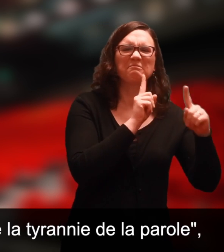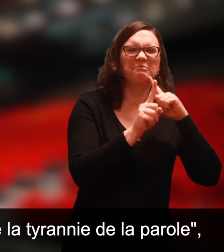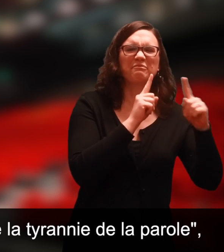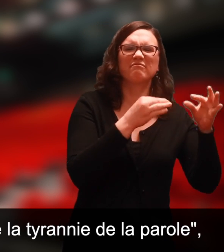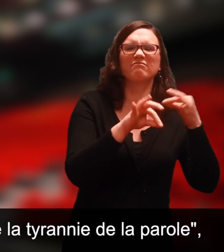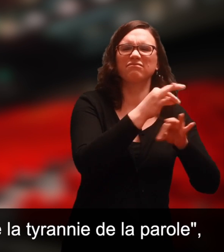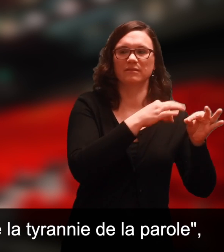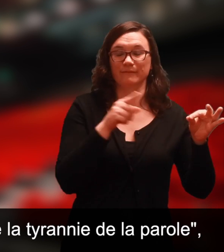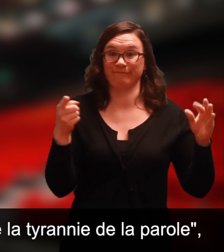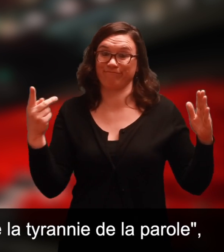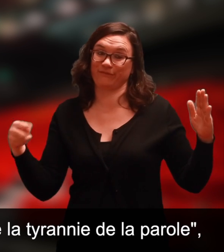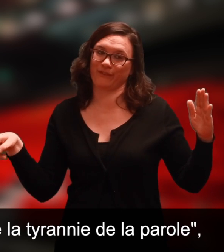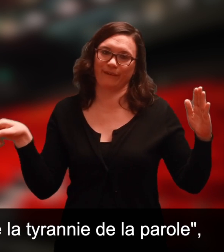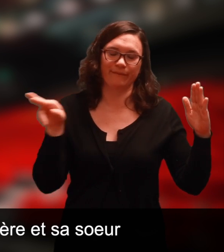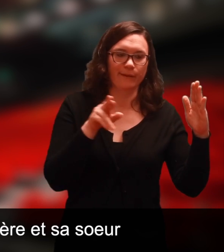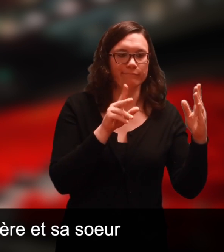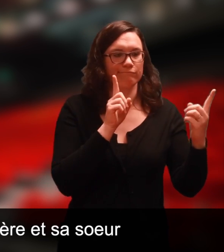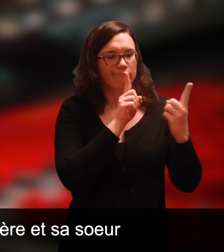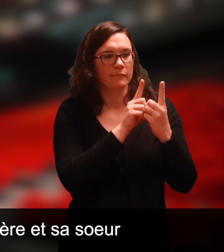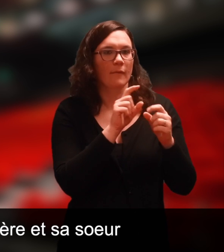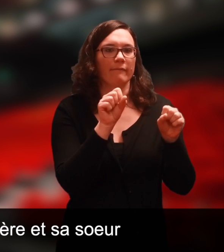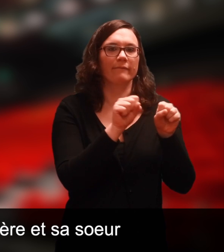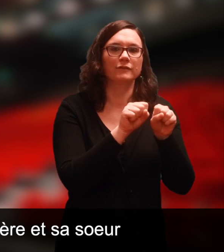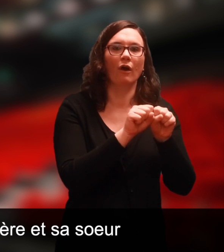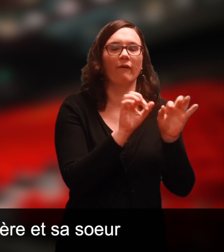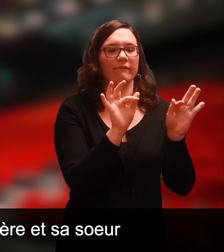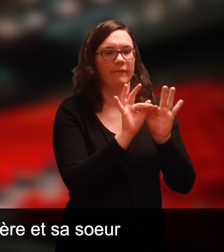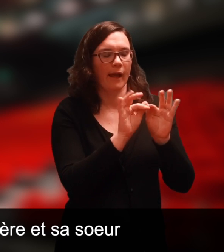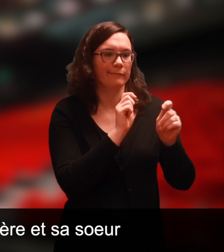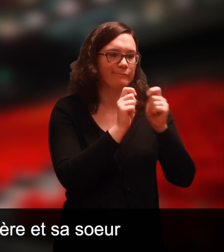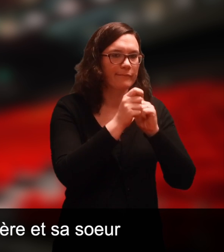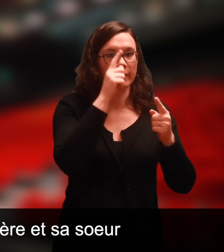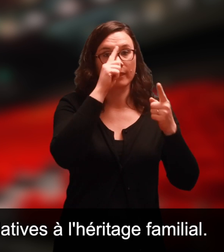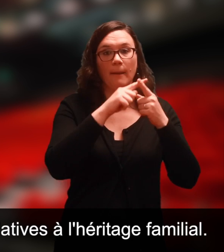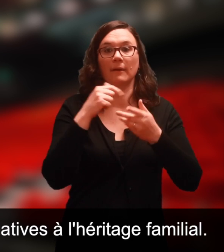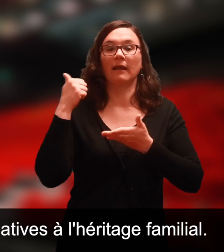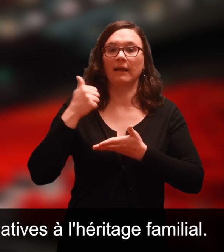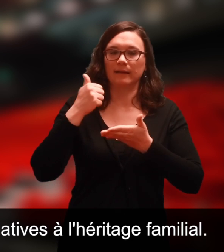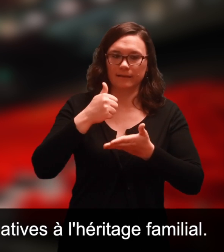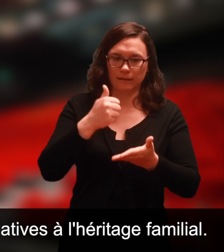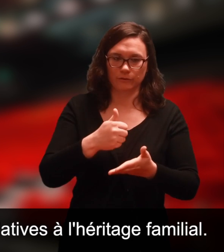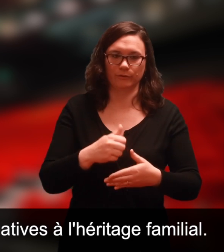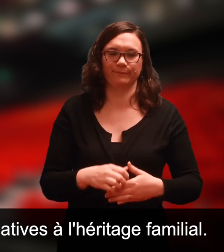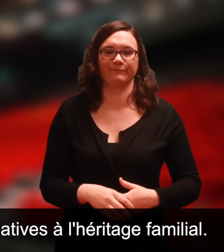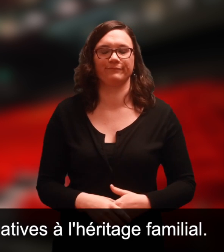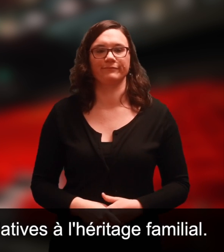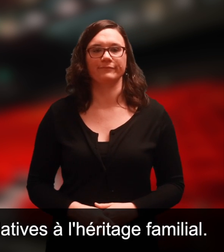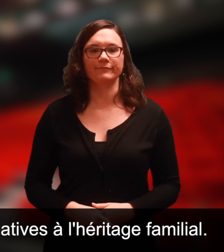tyrannie de la parole où il retrouve son frère et sa sœur pour trancher les questions relatives à l'héritage familial.